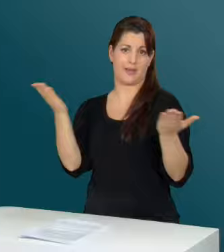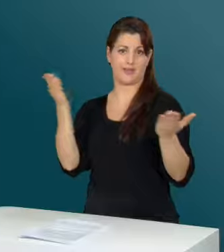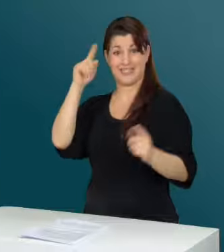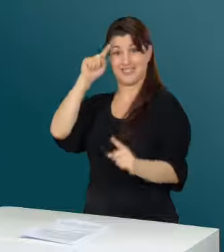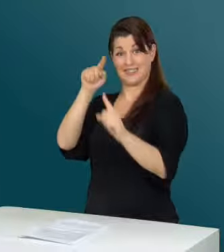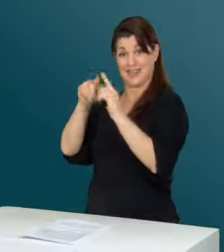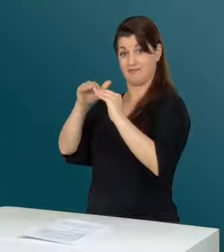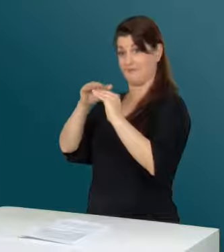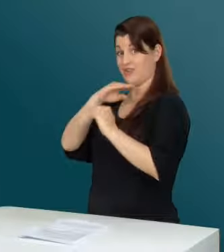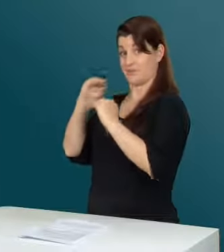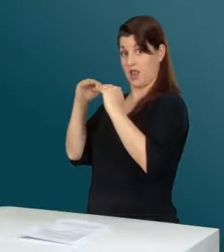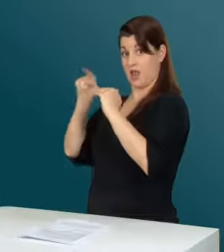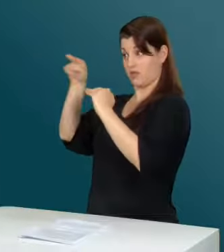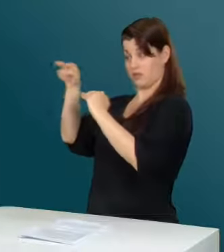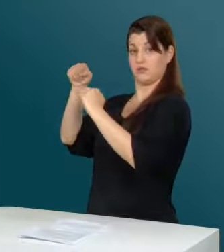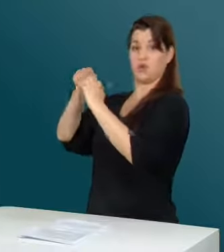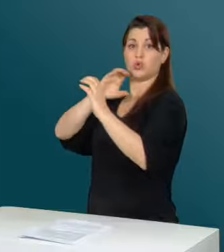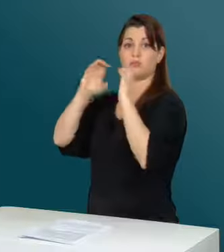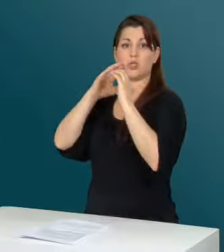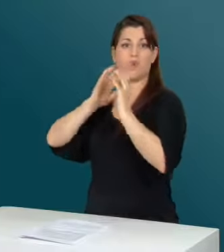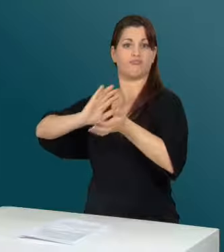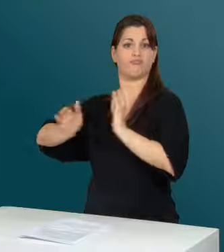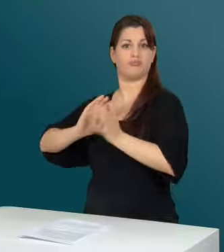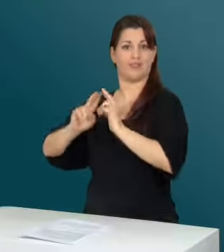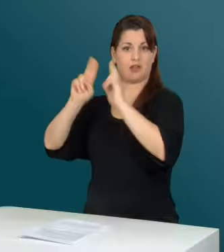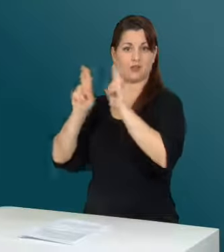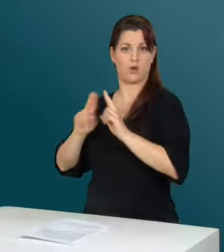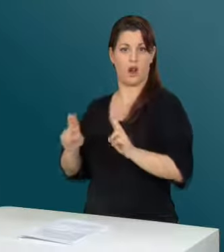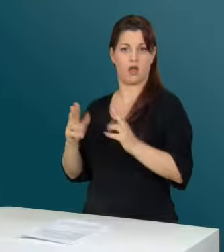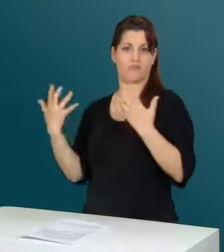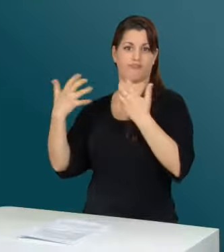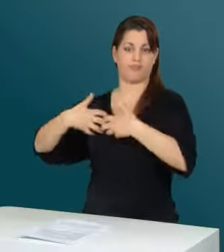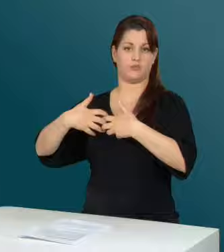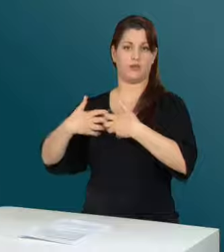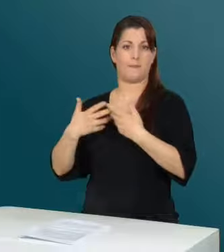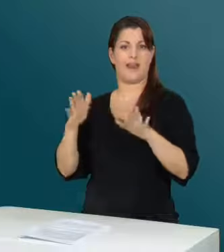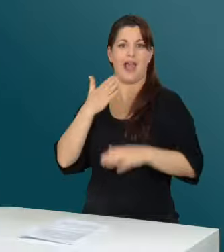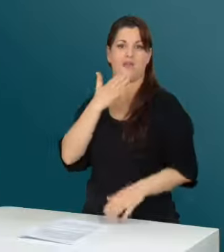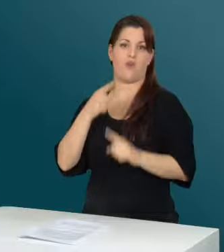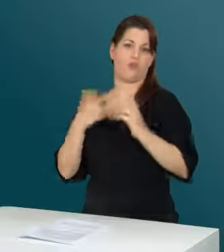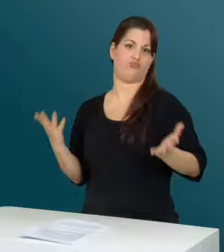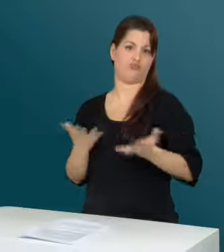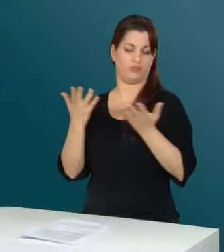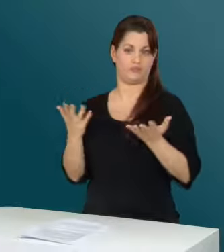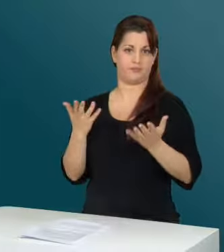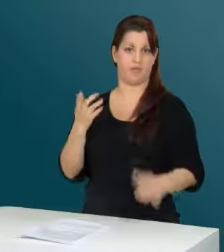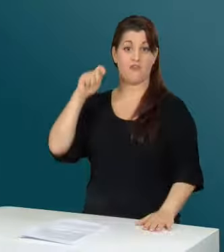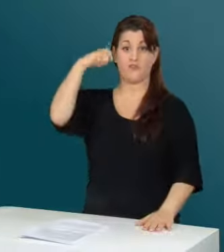gehörlos. Das Ziel ist, die Kommunikation in einem fremden Land mithilfe internationaler Gebärden zu ermöglichen. Die